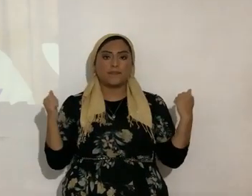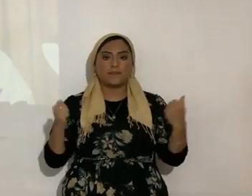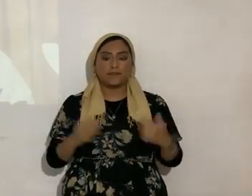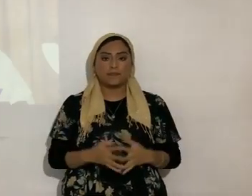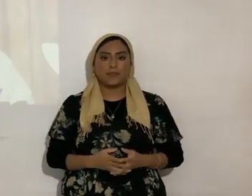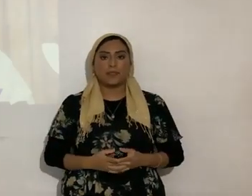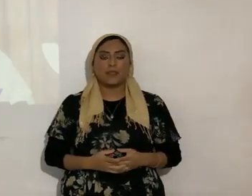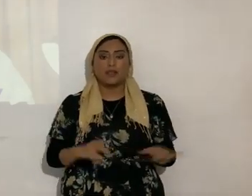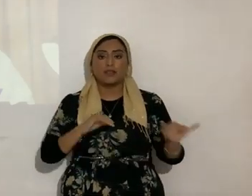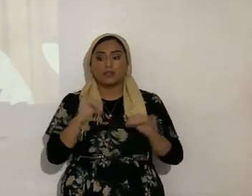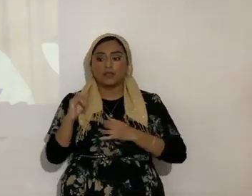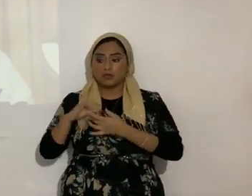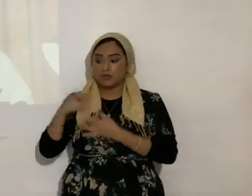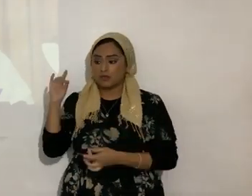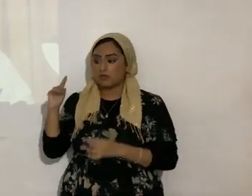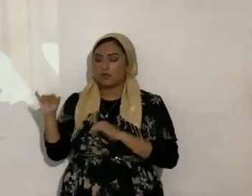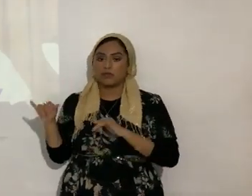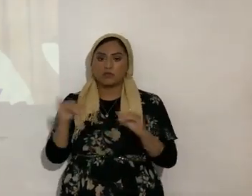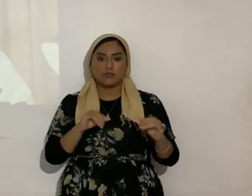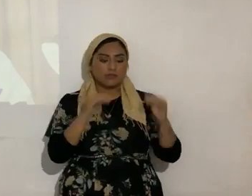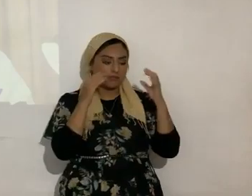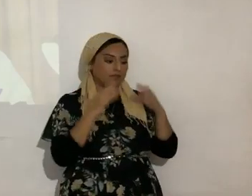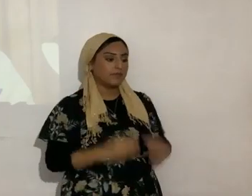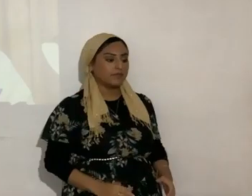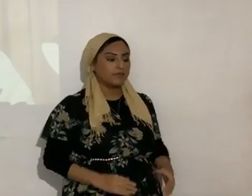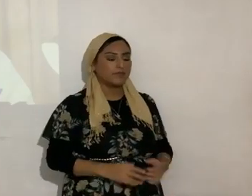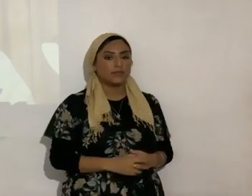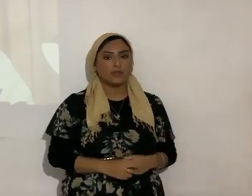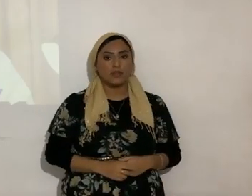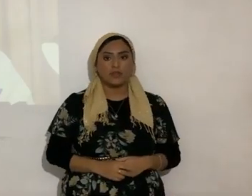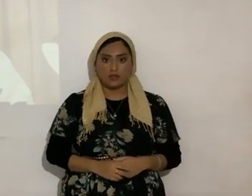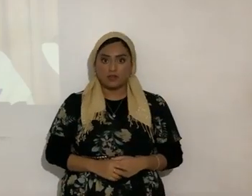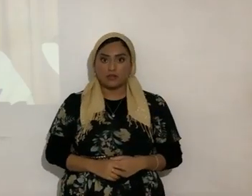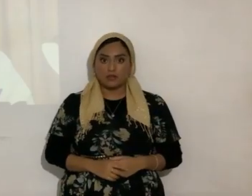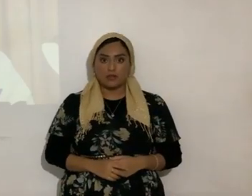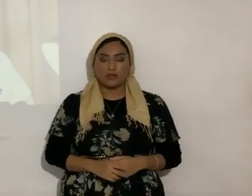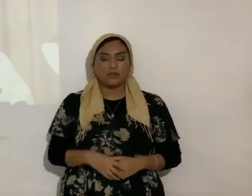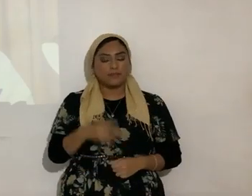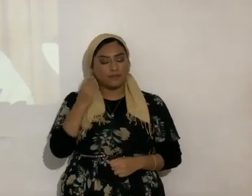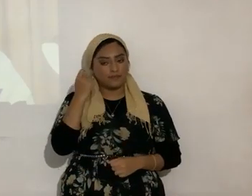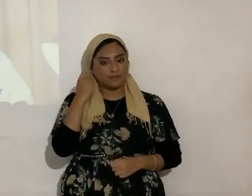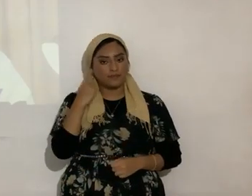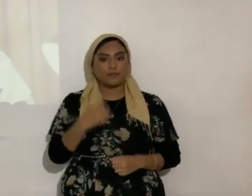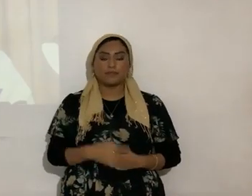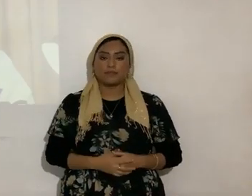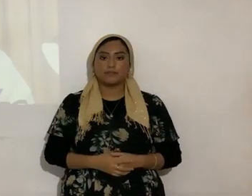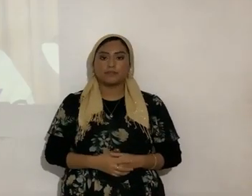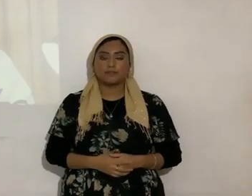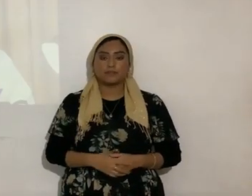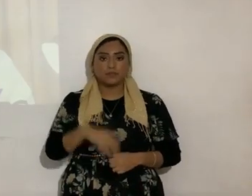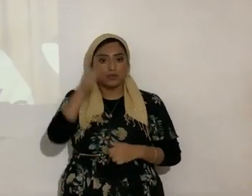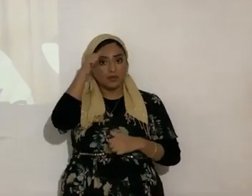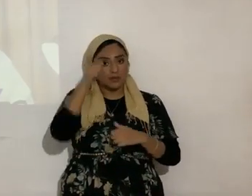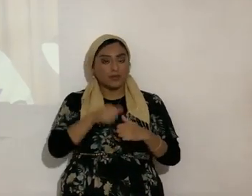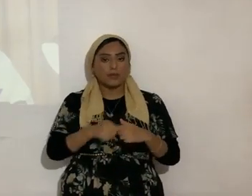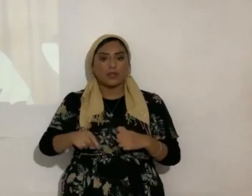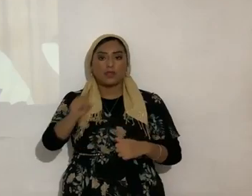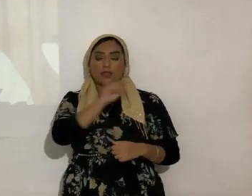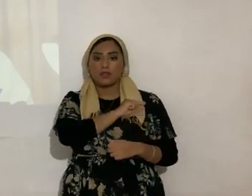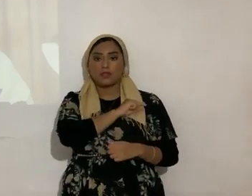Tanto en el alma como en el cuerpo. Eso hay que tenerlo muy en cuenta. Recuerden la culpabilidad. Cuando